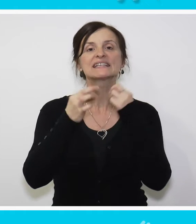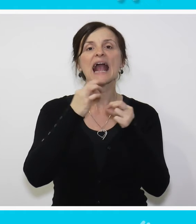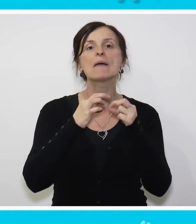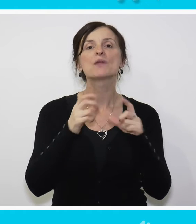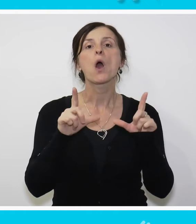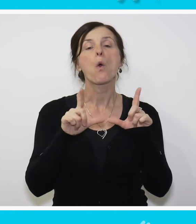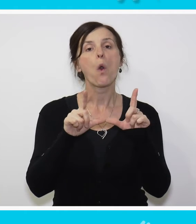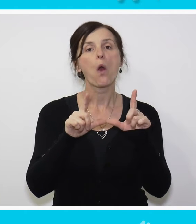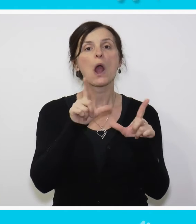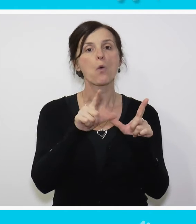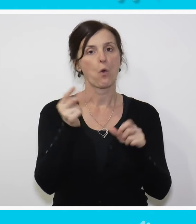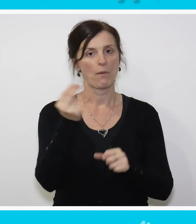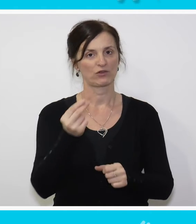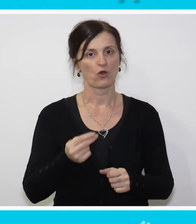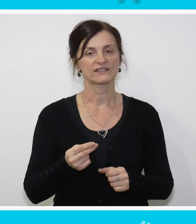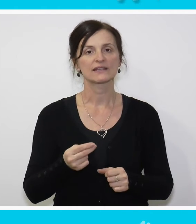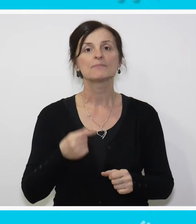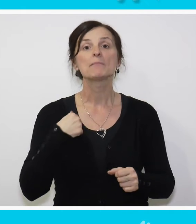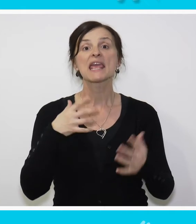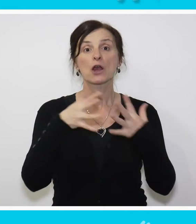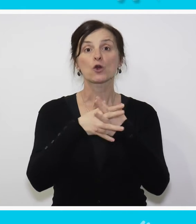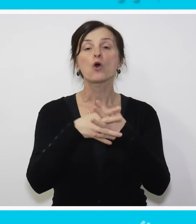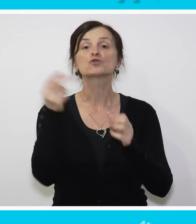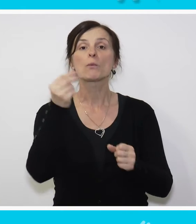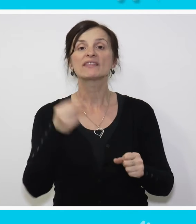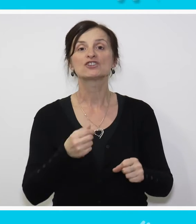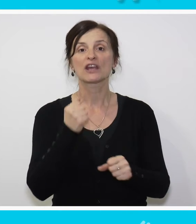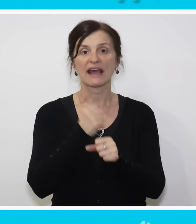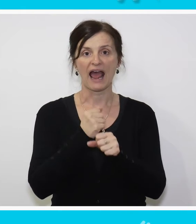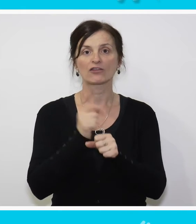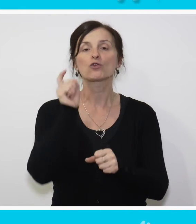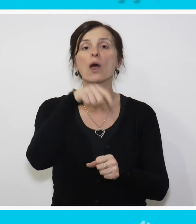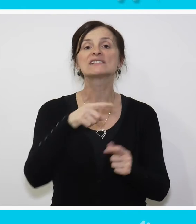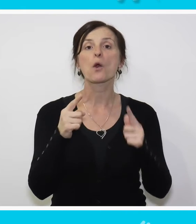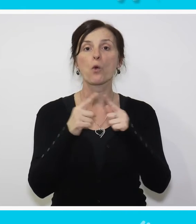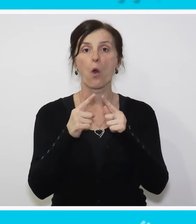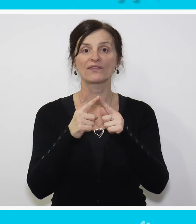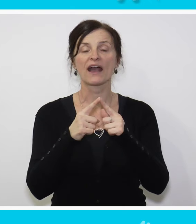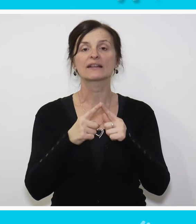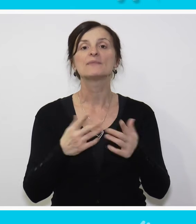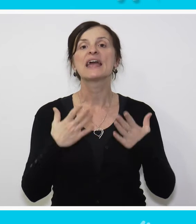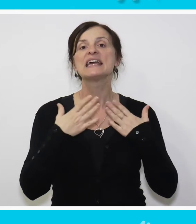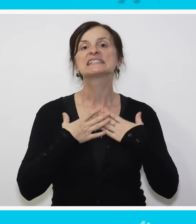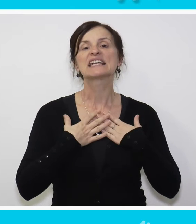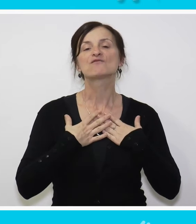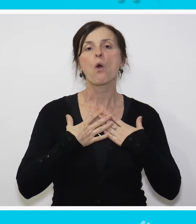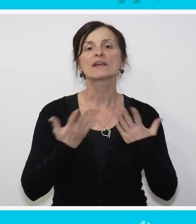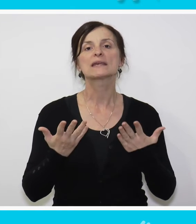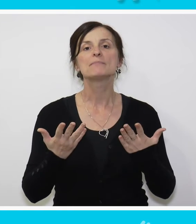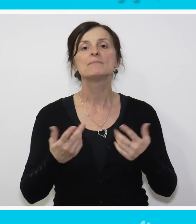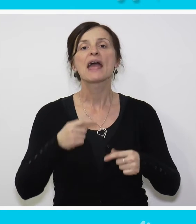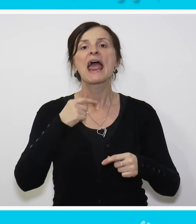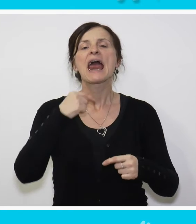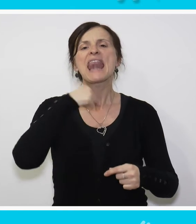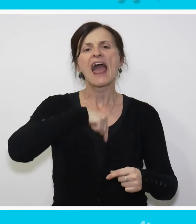umetnosti. Kroz umetnički rad dolazite u kontakt sa svojim potresnim sadržajima, sa